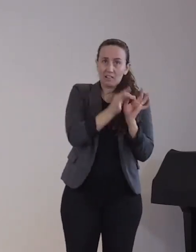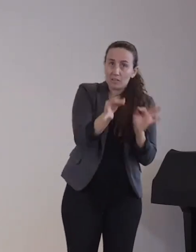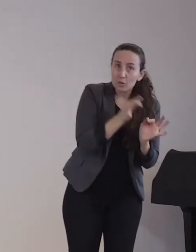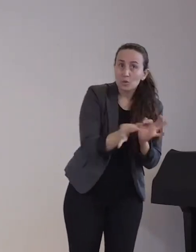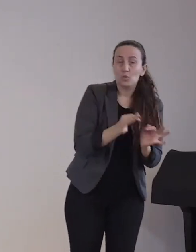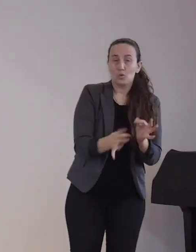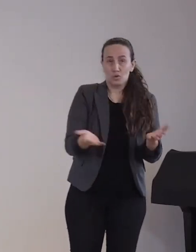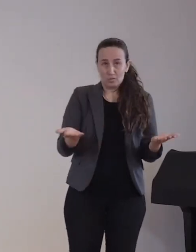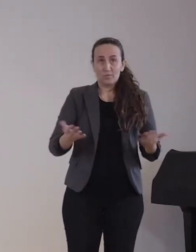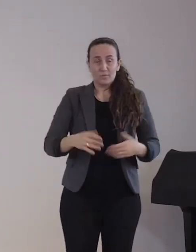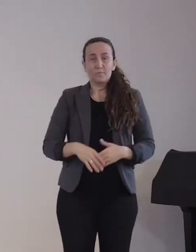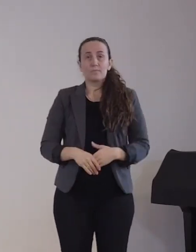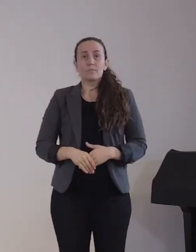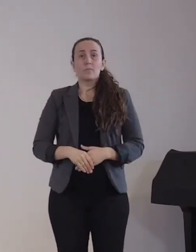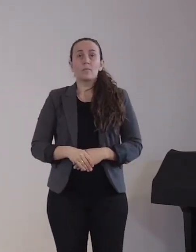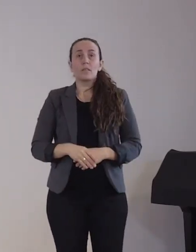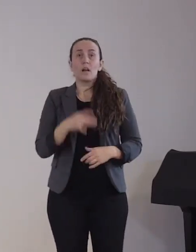Herzinfarkte oder auch Herzrhythmusstörungen